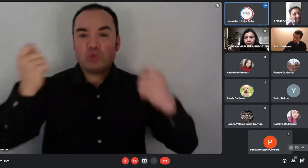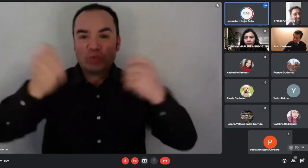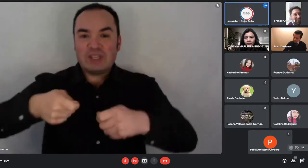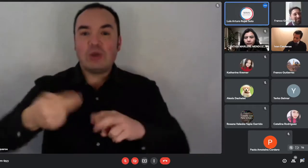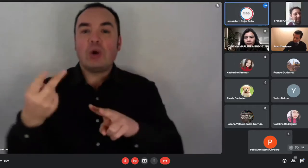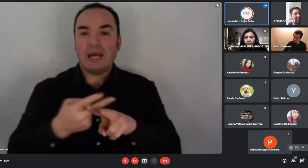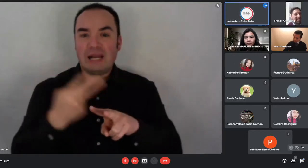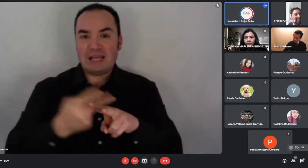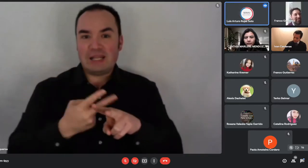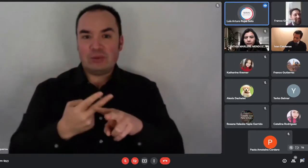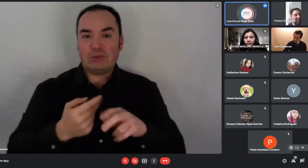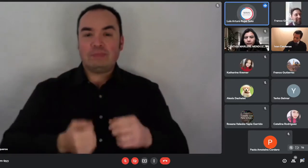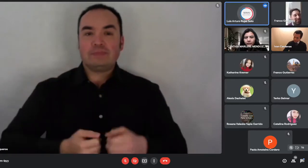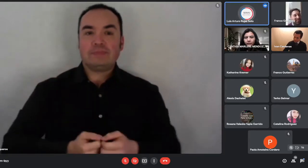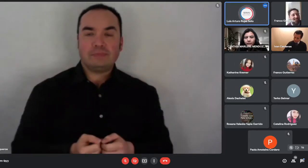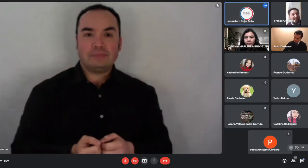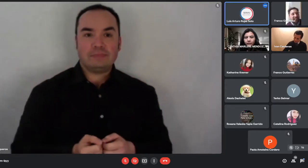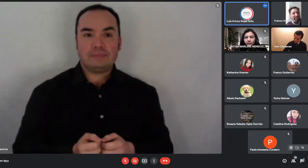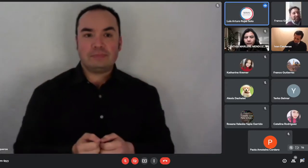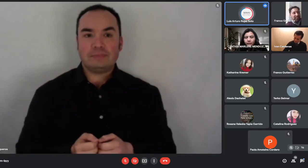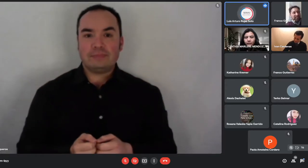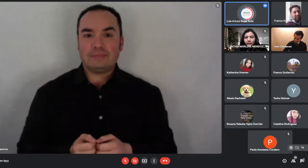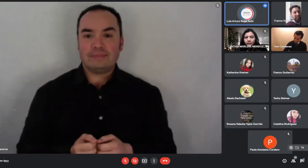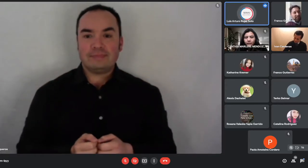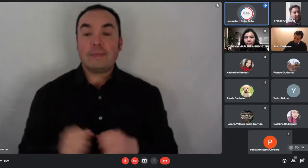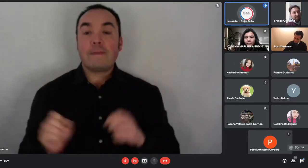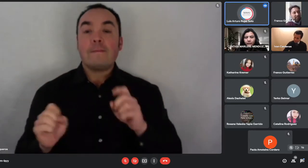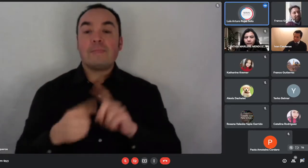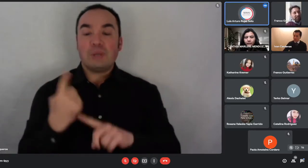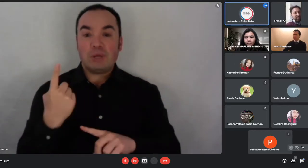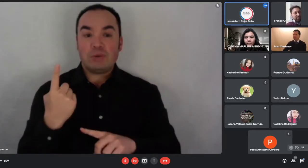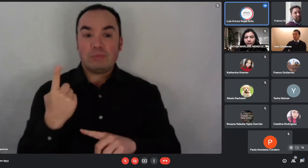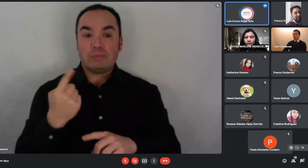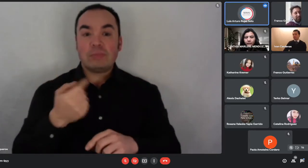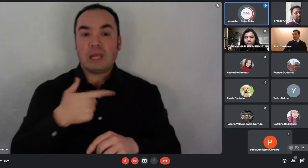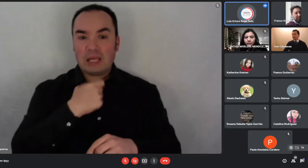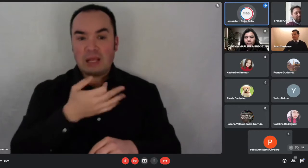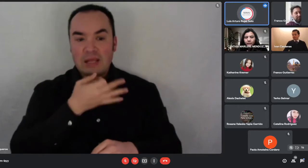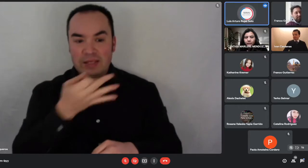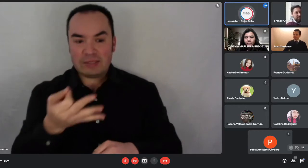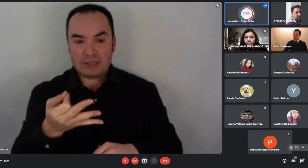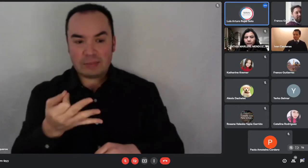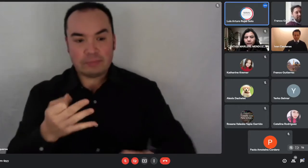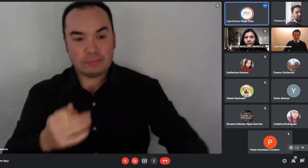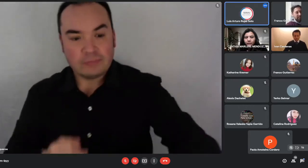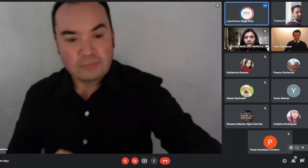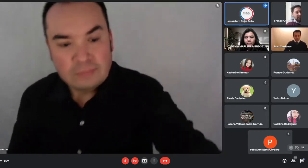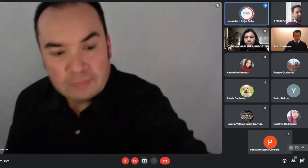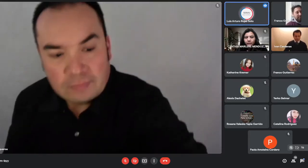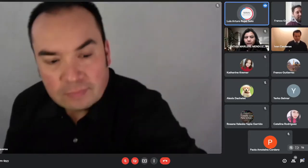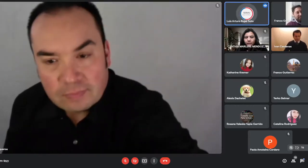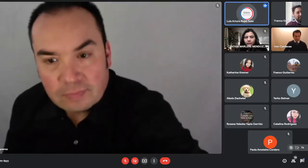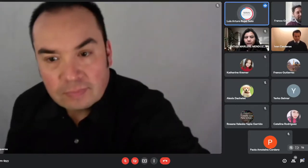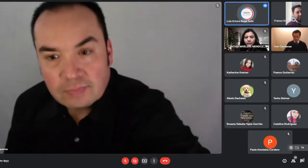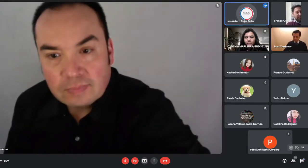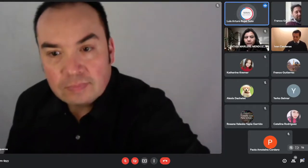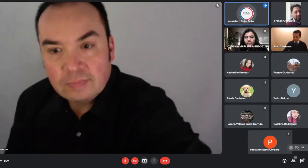Primero comentarles que la actividad va a constar, como les decía recién, va a constar de